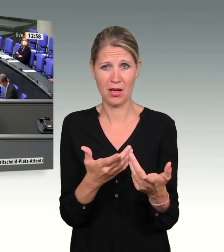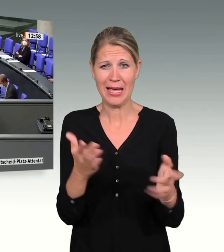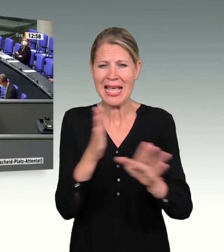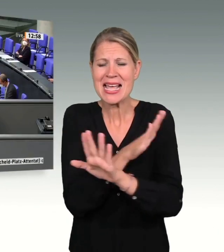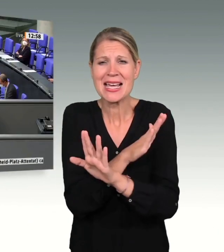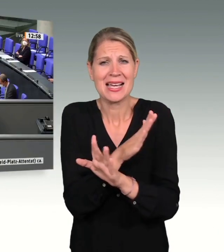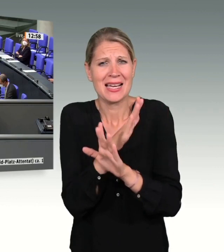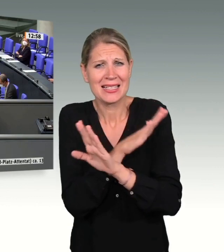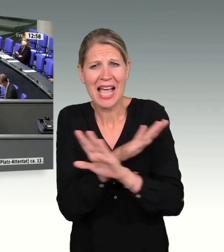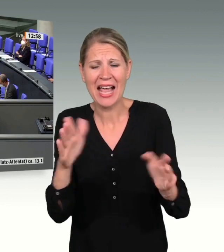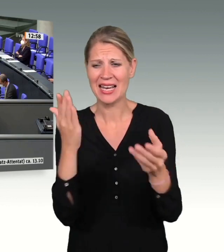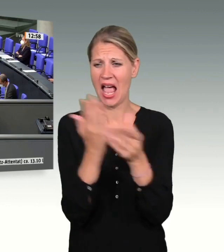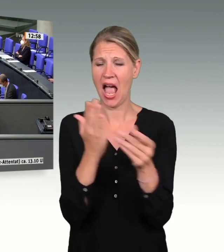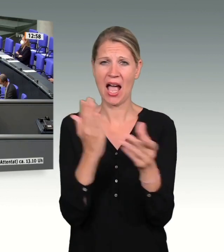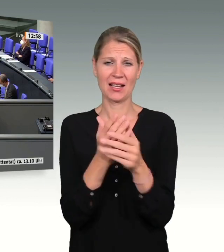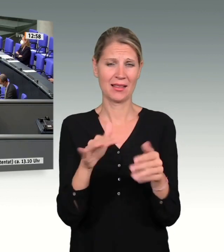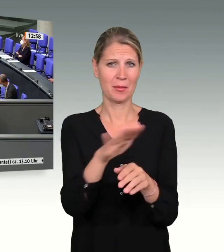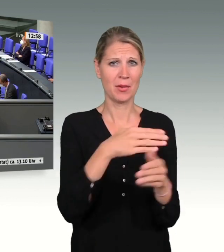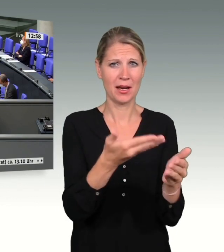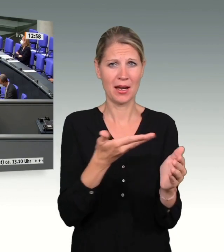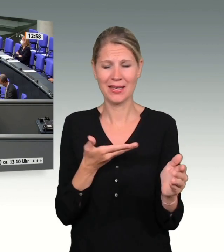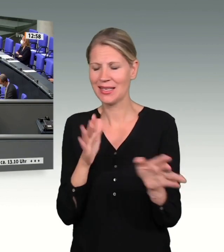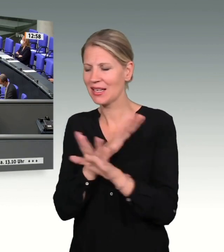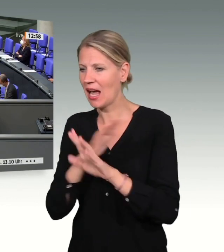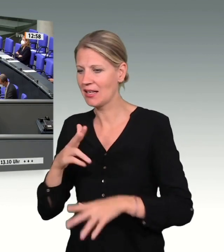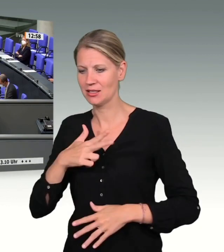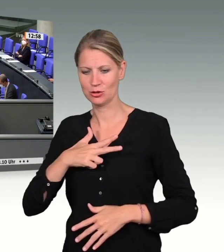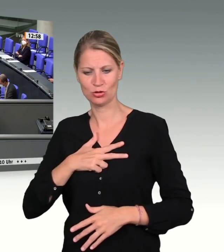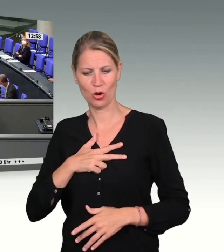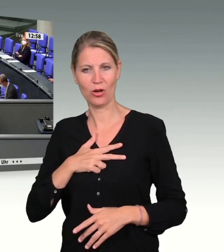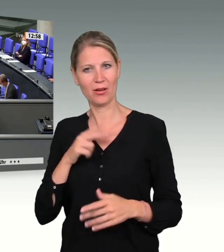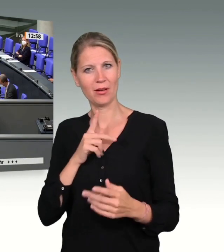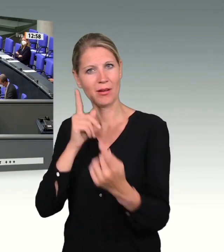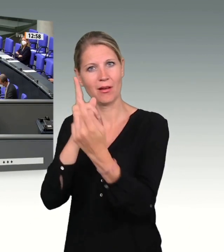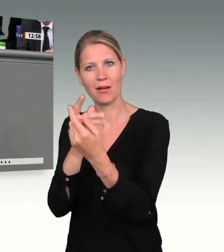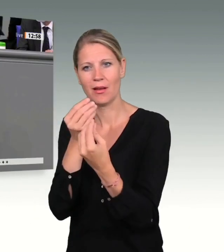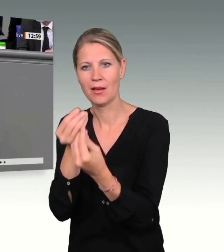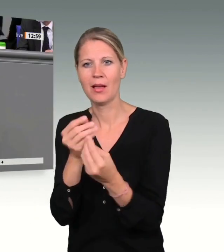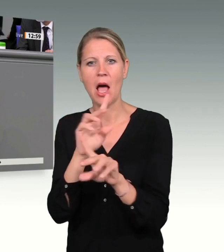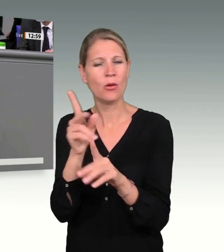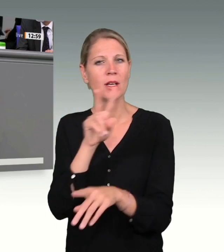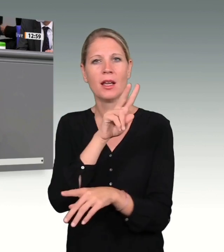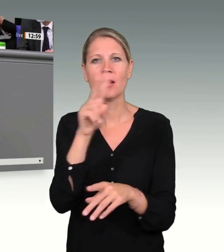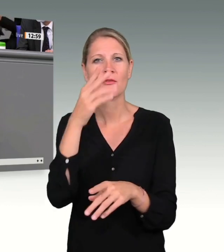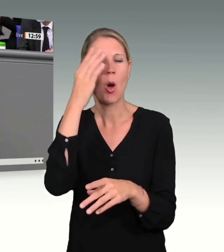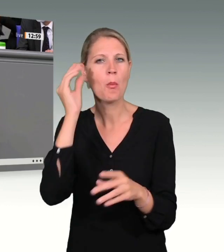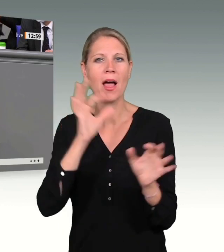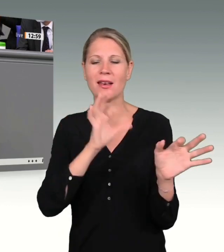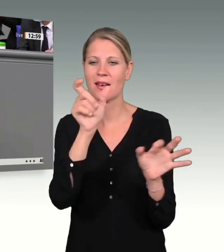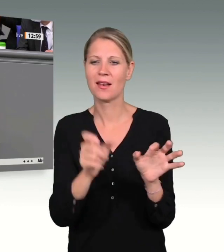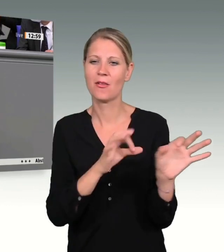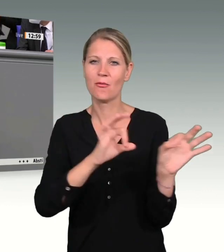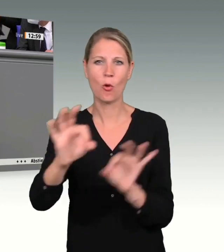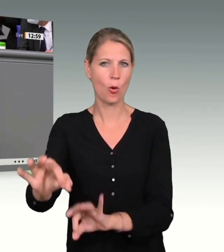keine Zeugeneinvernahmen der Quelle, noch nicht mal der V-Mann-Führung, Herr Minister, das ist eine massive Behinderung unserer